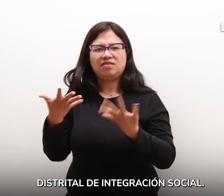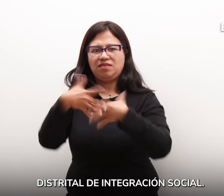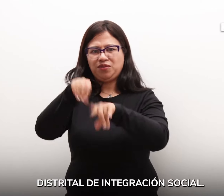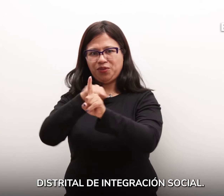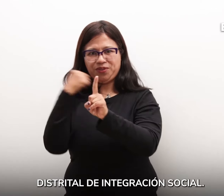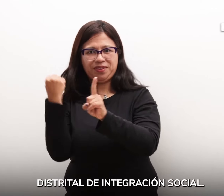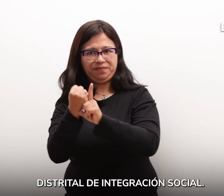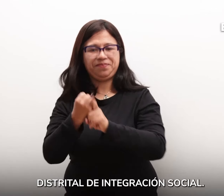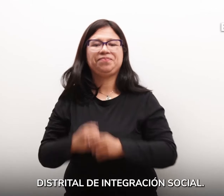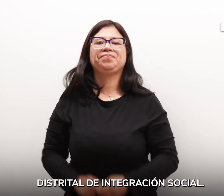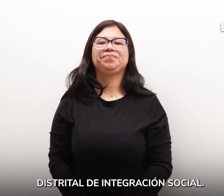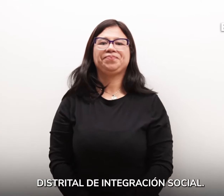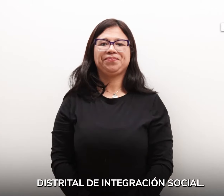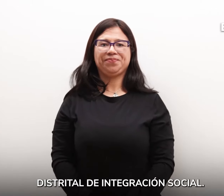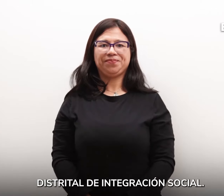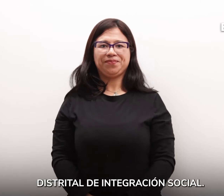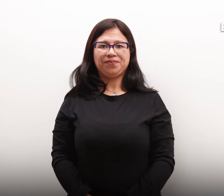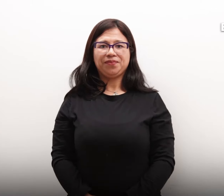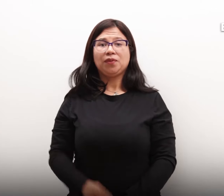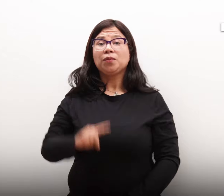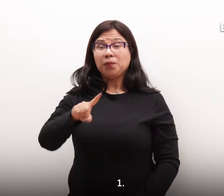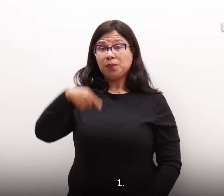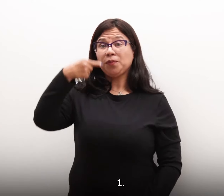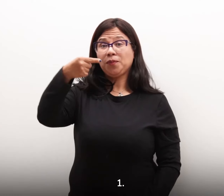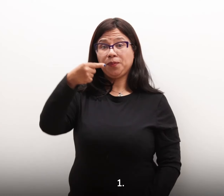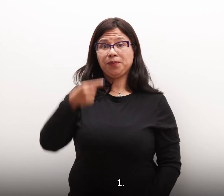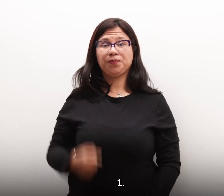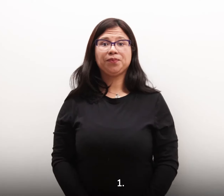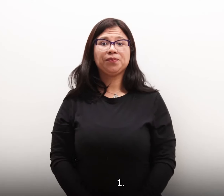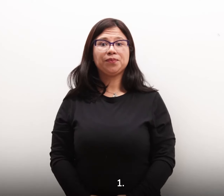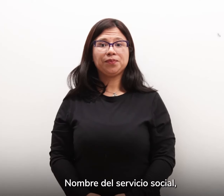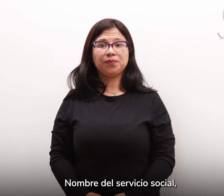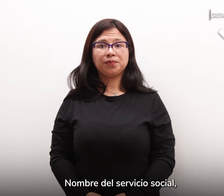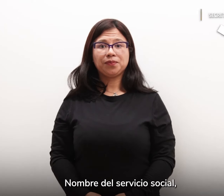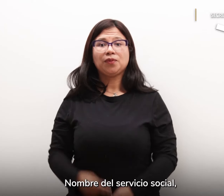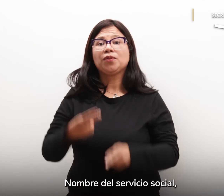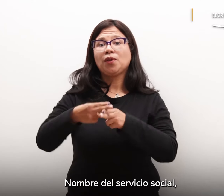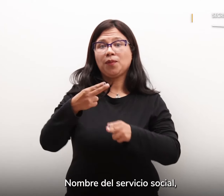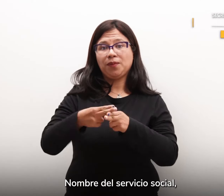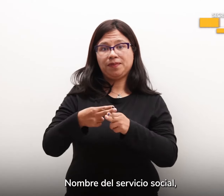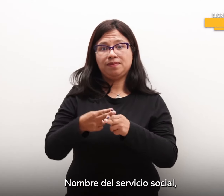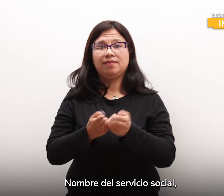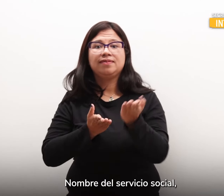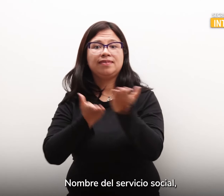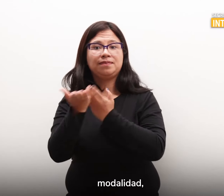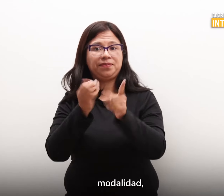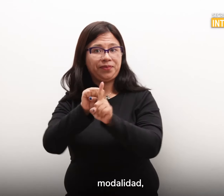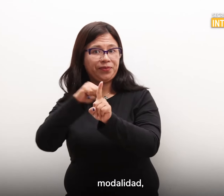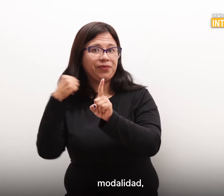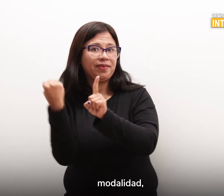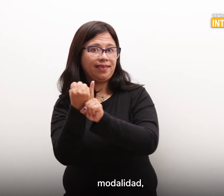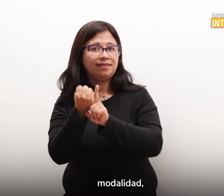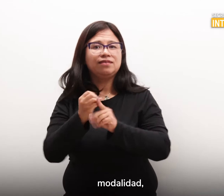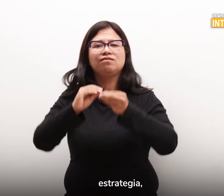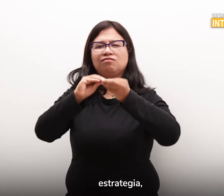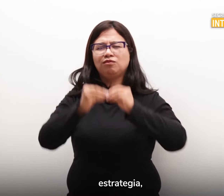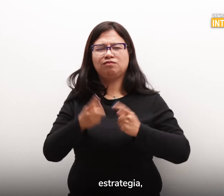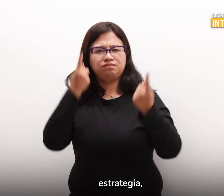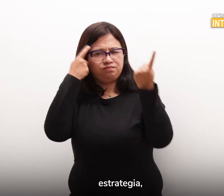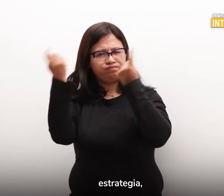Integración Social. 1. Nombre del Servicio Social Modalidad Estrategia